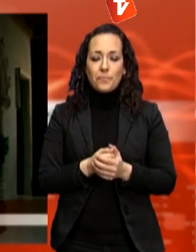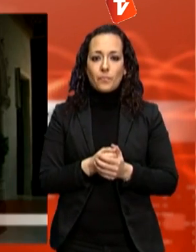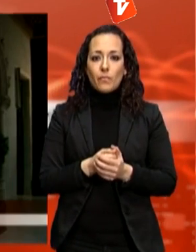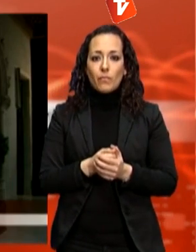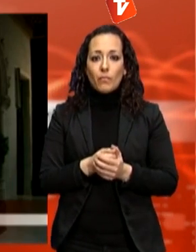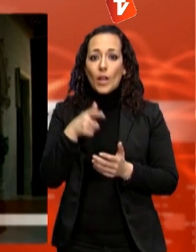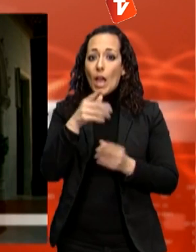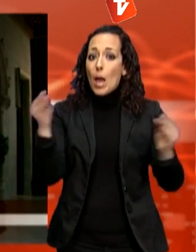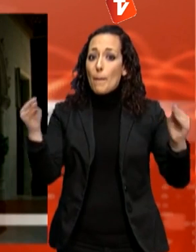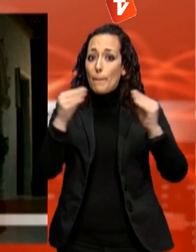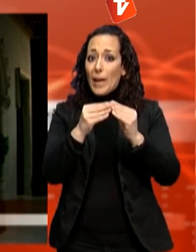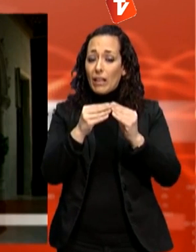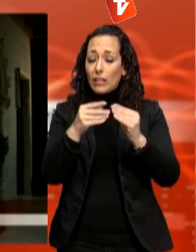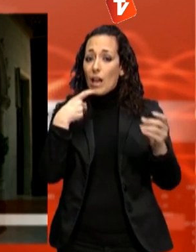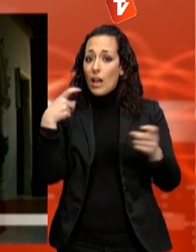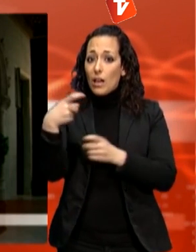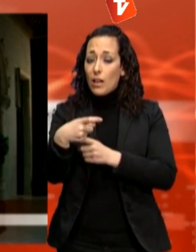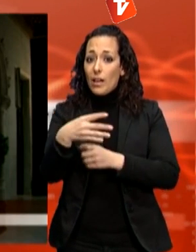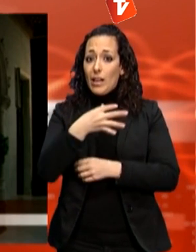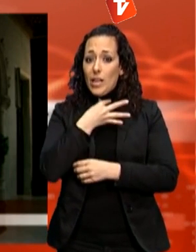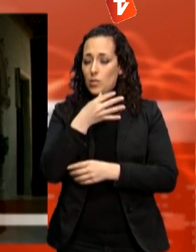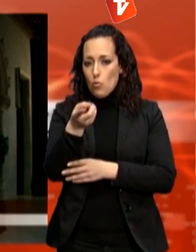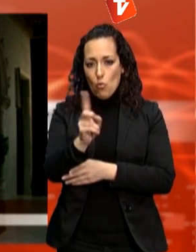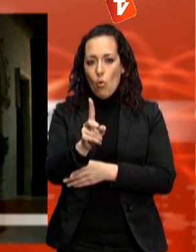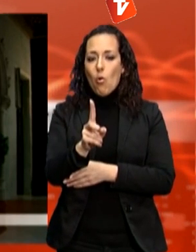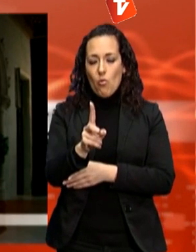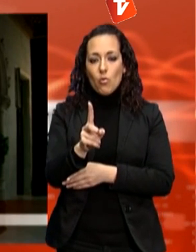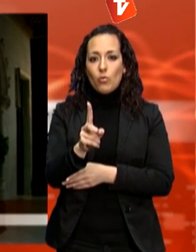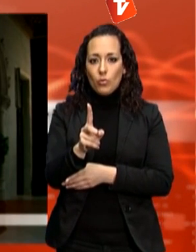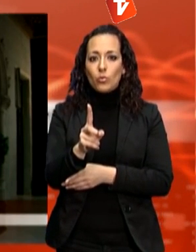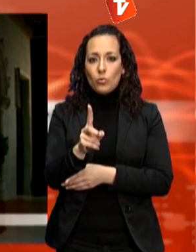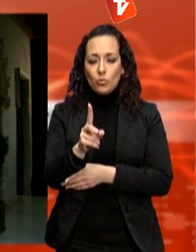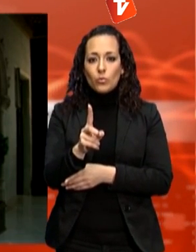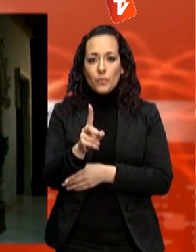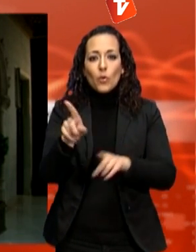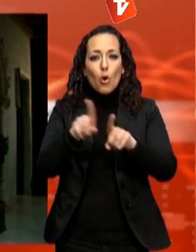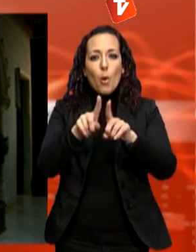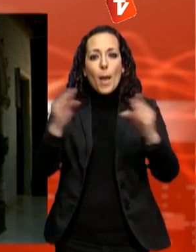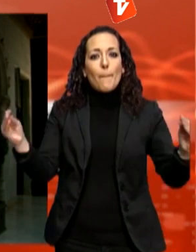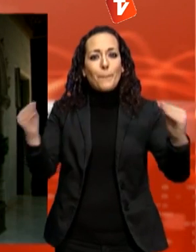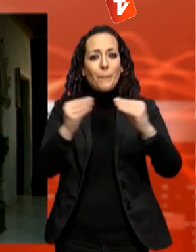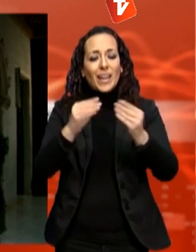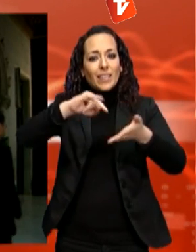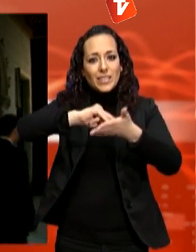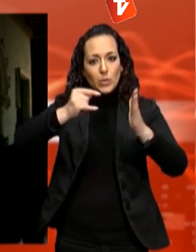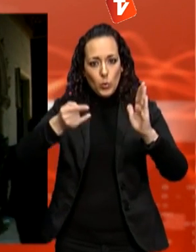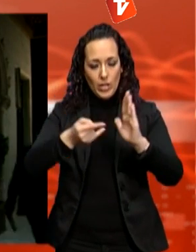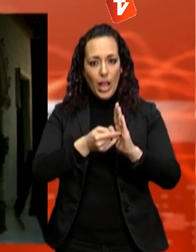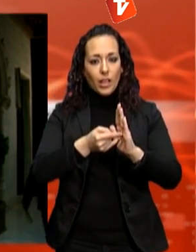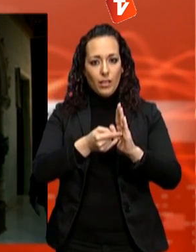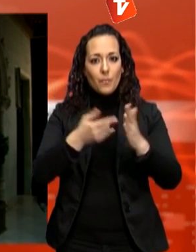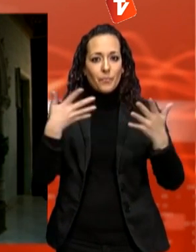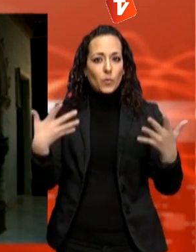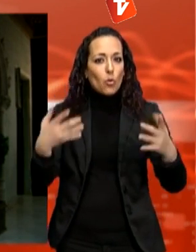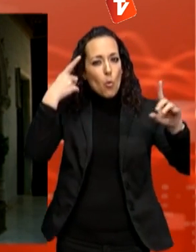'un pacte anticrist, parlem d'un pacte de ciutat que va molt més enllà, que es replanteja moltes i moltes coses i que en